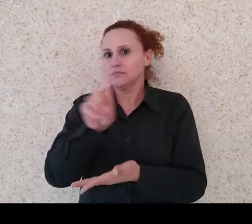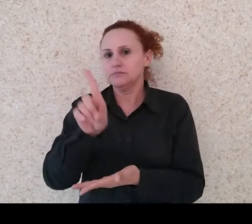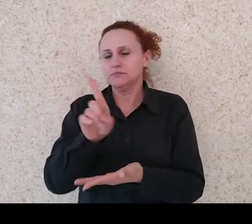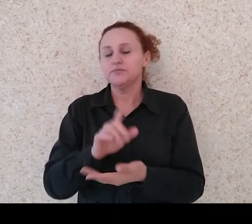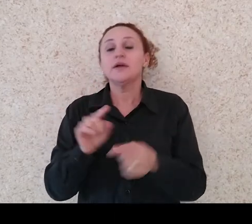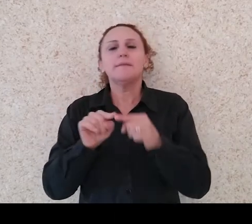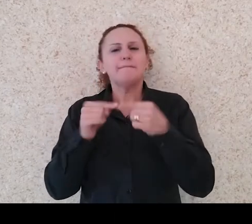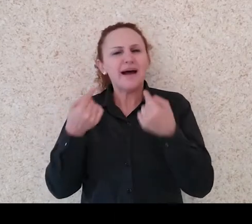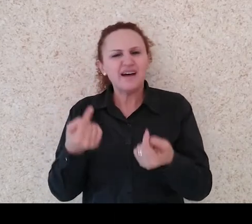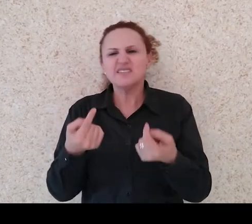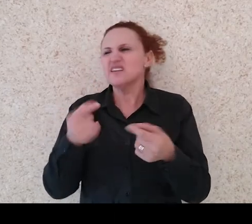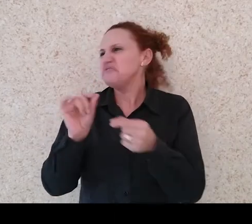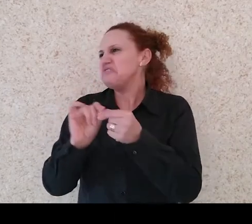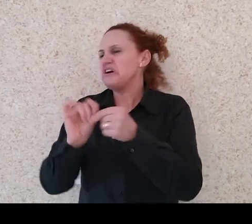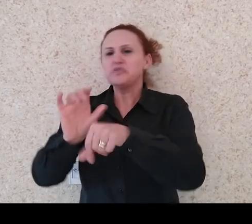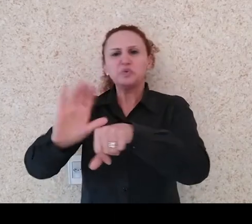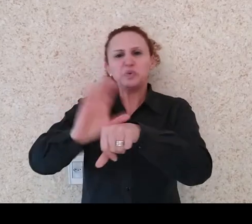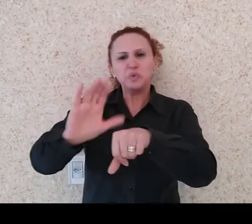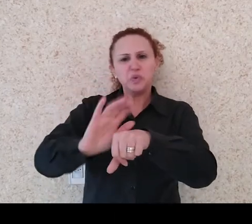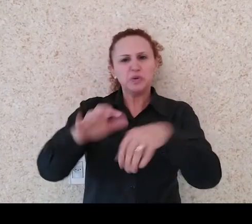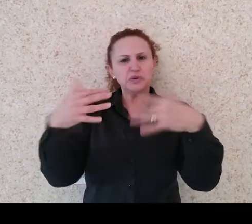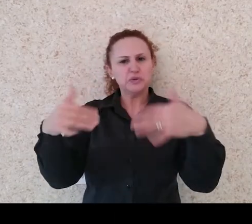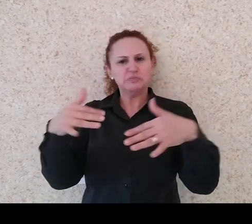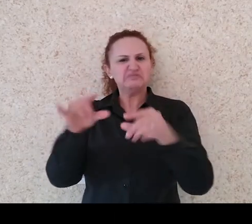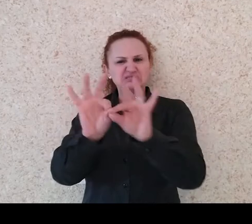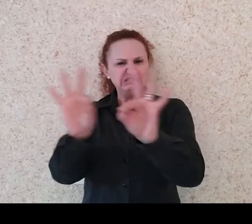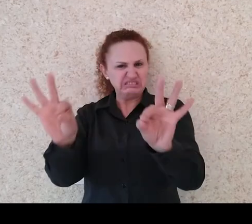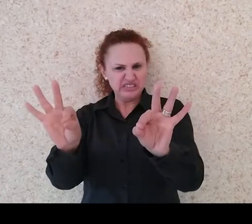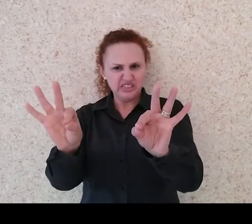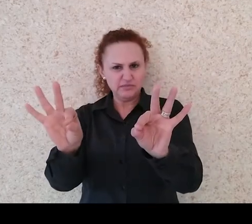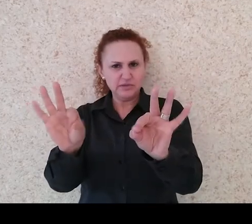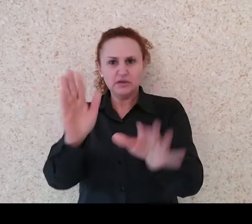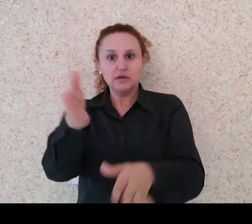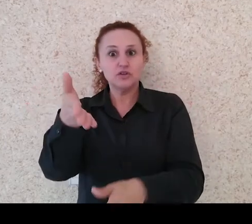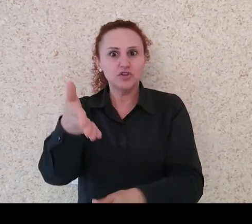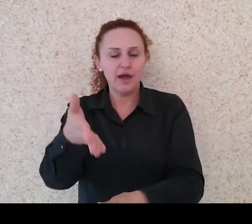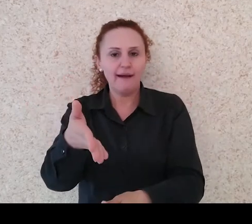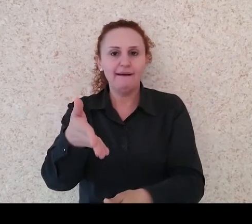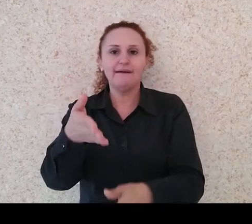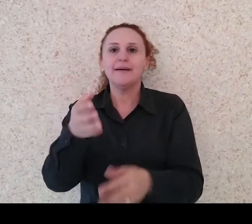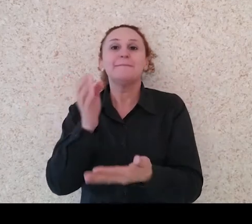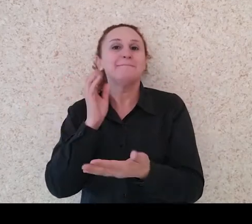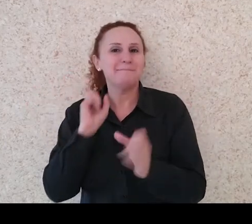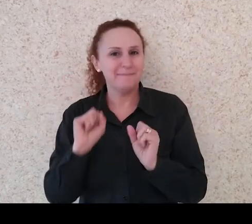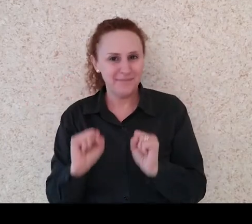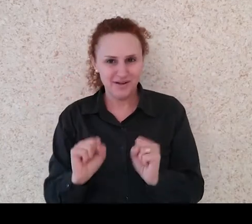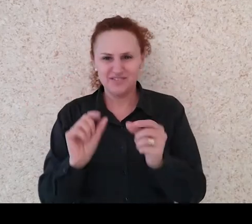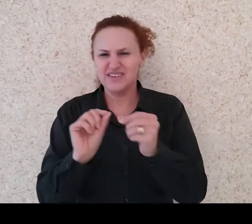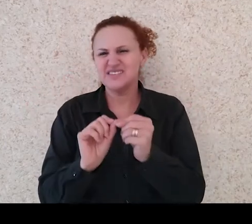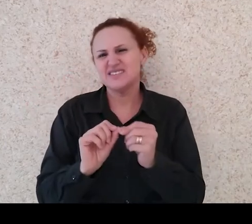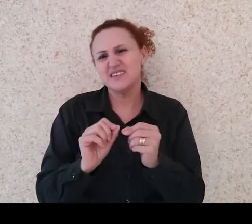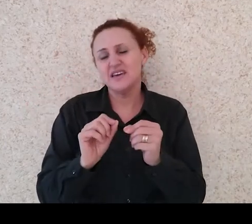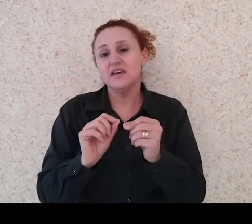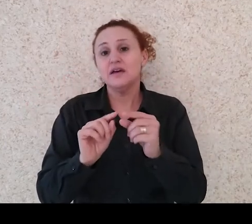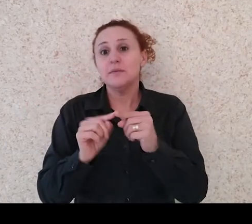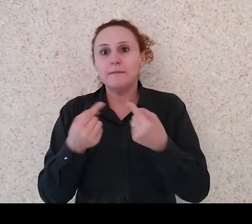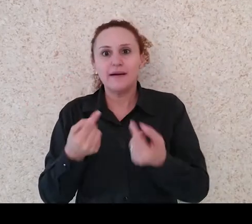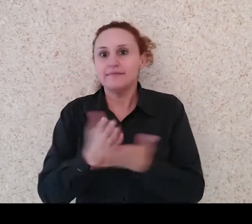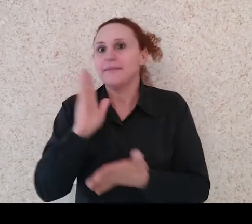curso de livros e já acha que, digamos, está apta a passar pela banca. Ela precisa ter um conhecimento não só da língua de sinais,